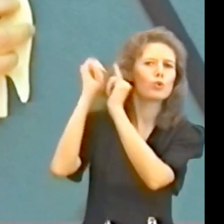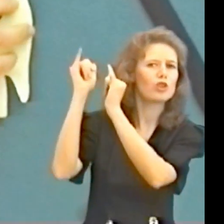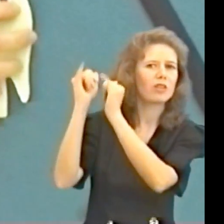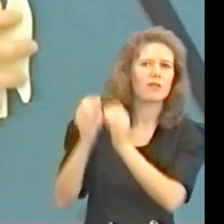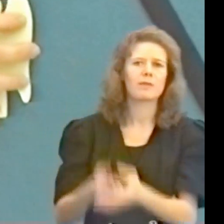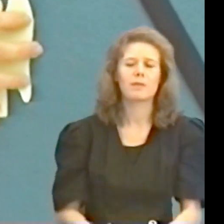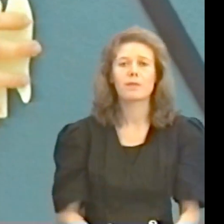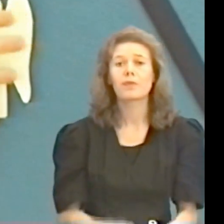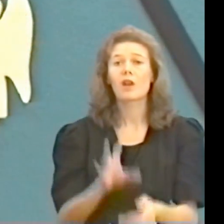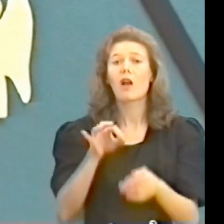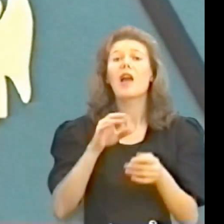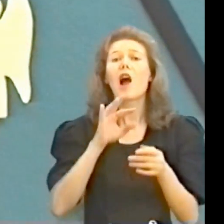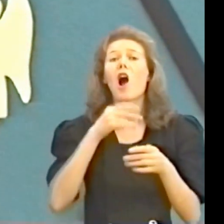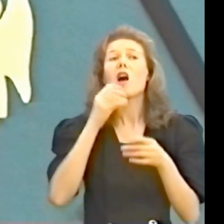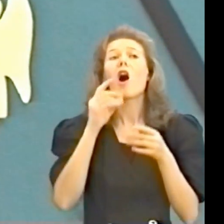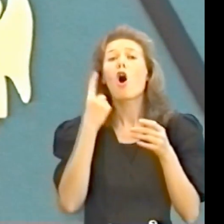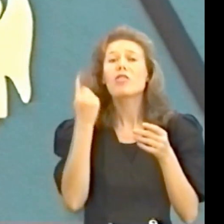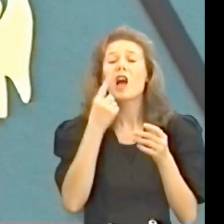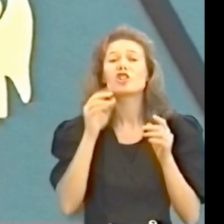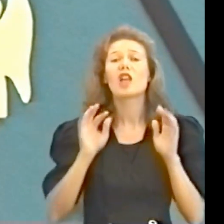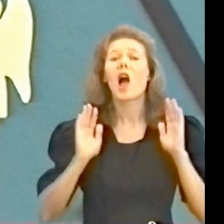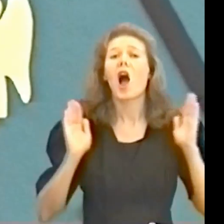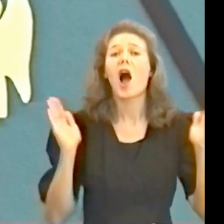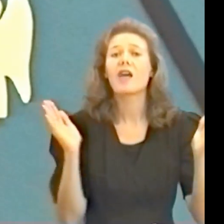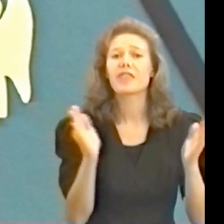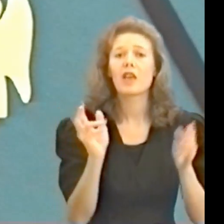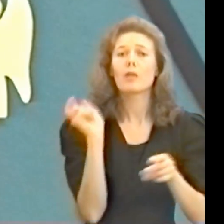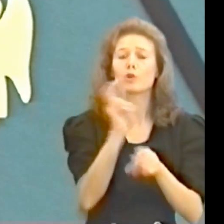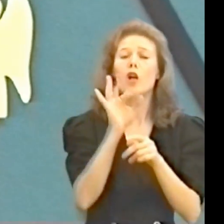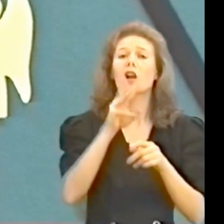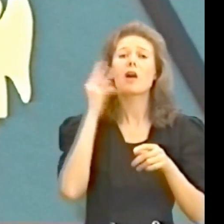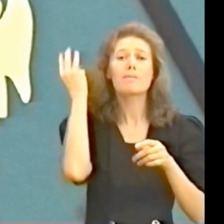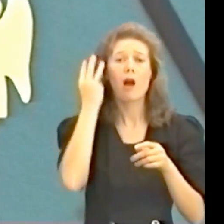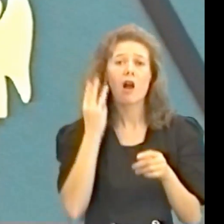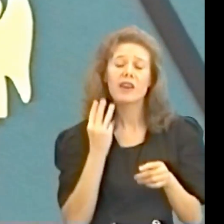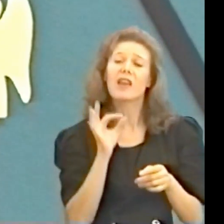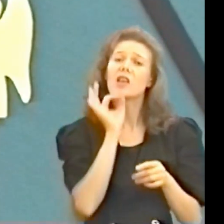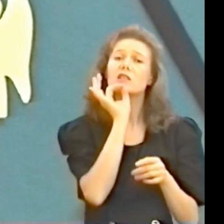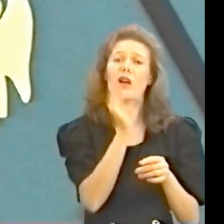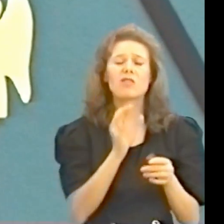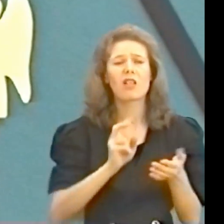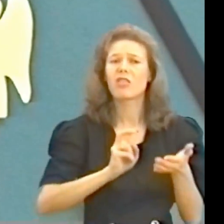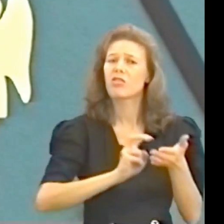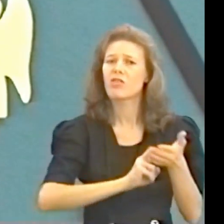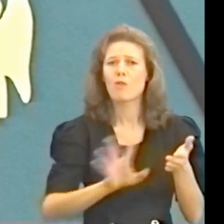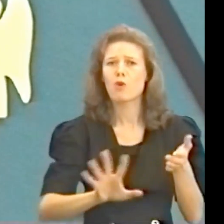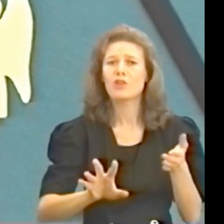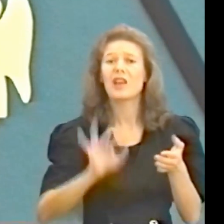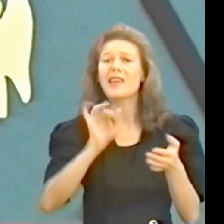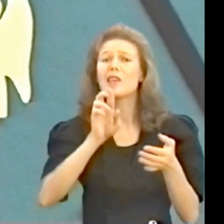однажды ангел пришел к марии и сказал не бойся ибо сам бог говорит тебе